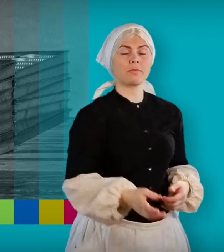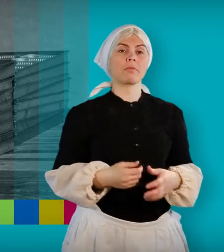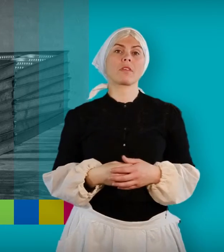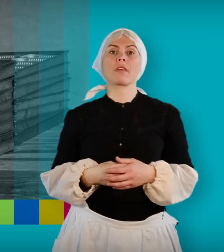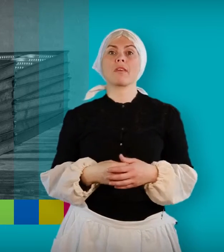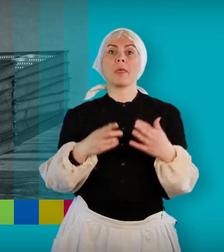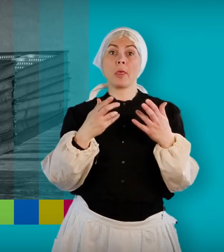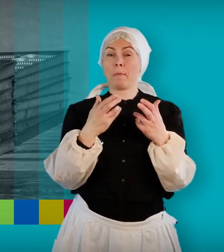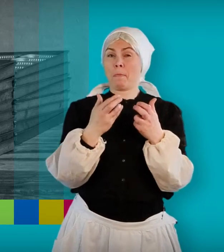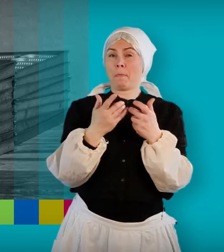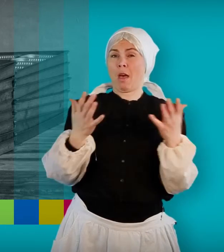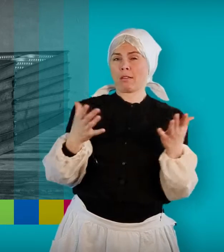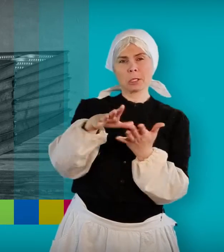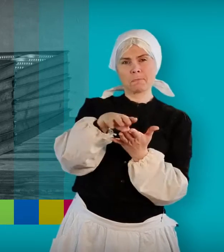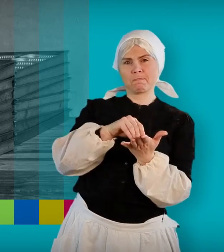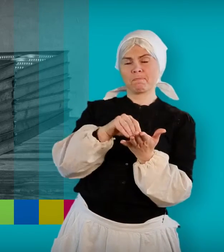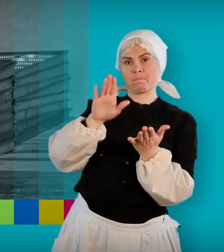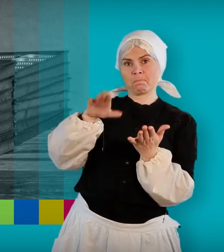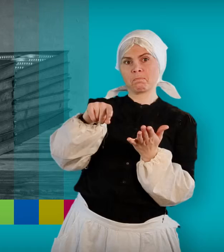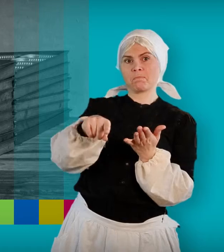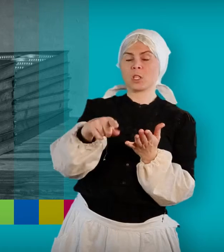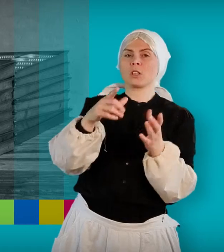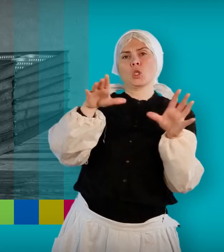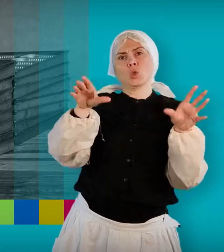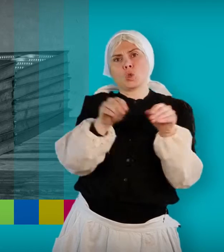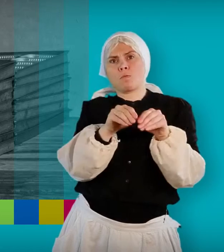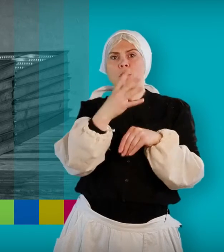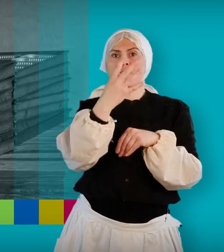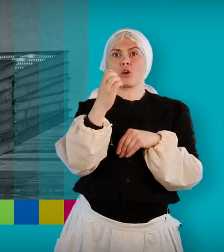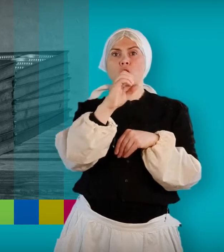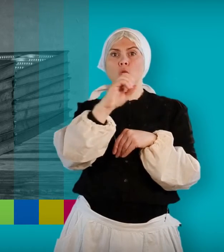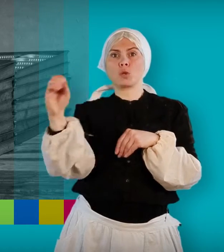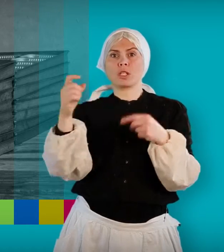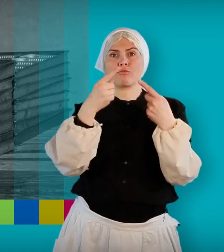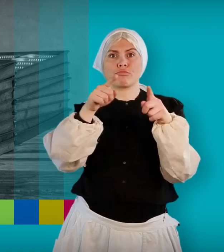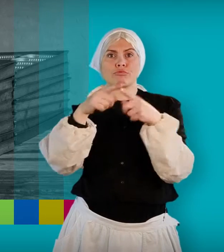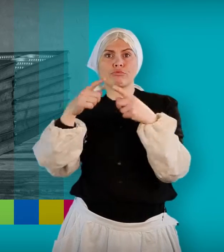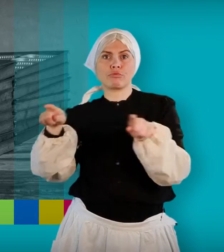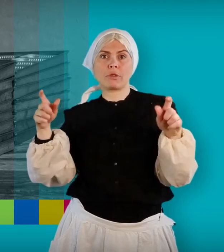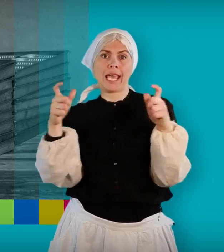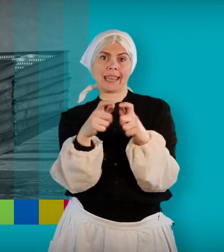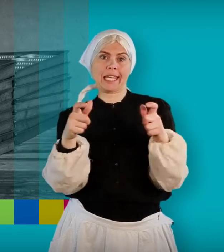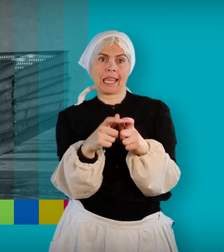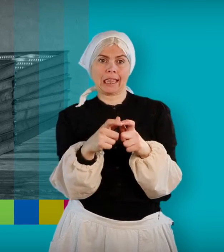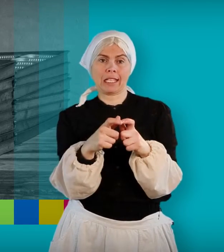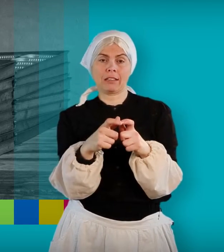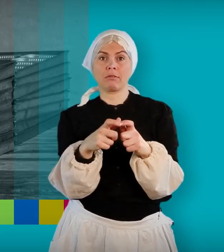Mange antar at det finnes om lag 40 000 forskjellige brislinghermetikketiketter.